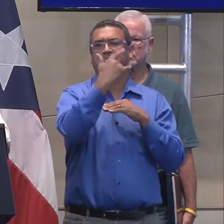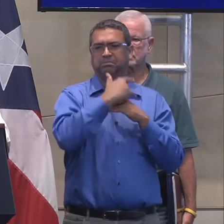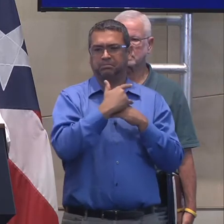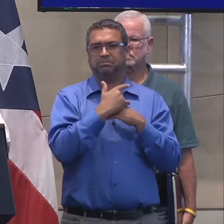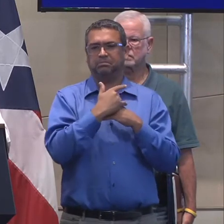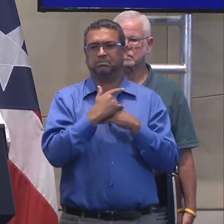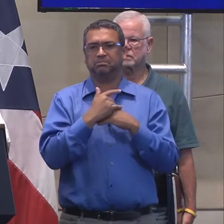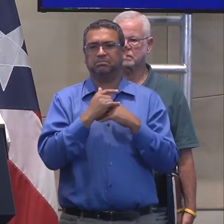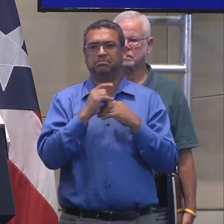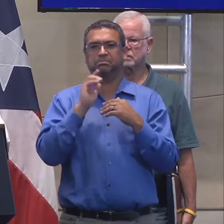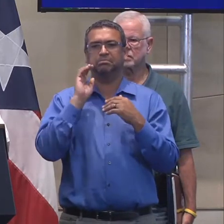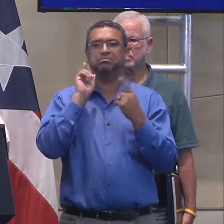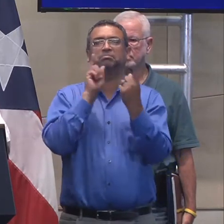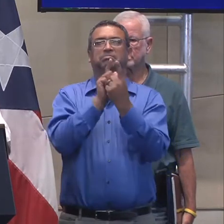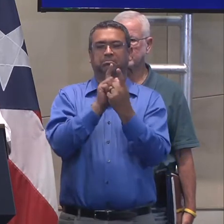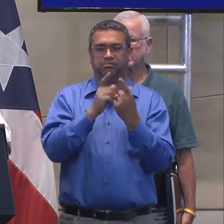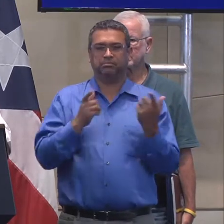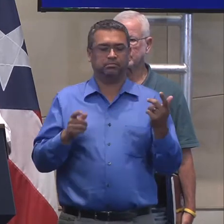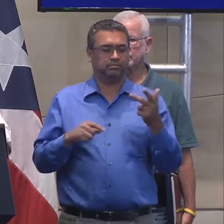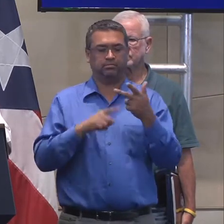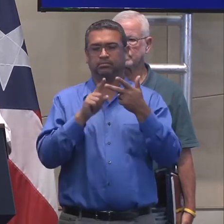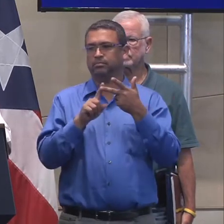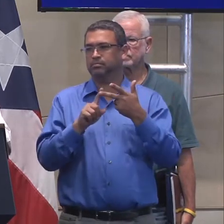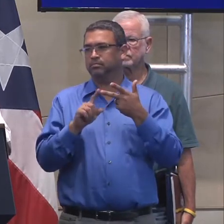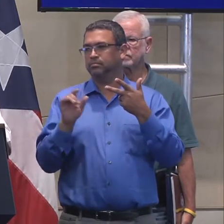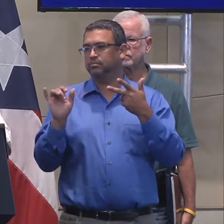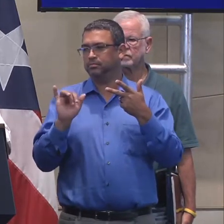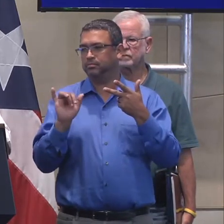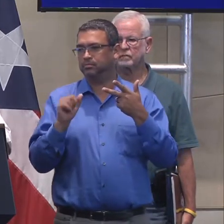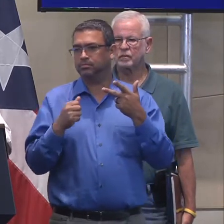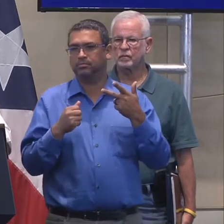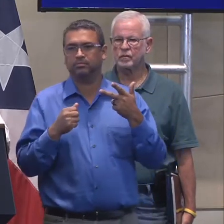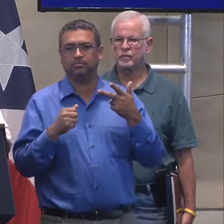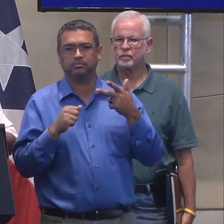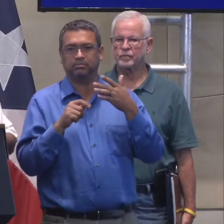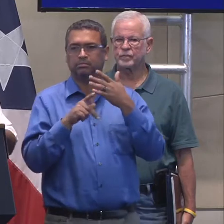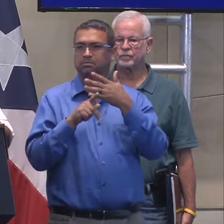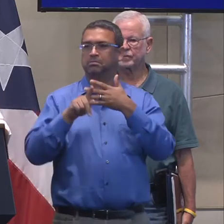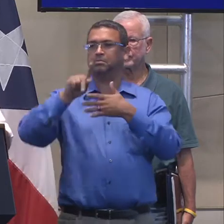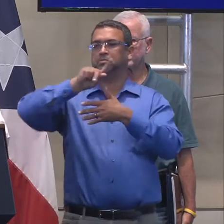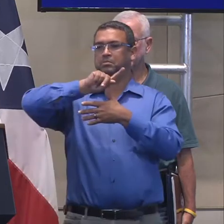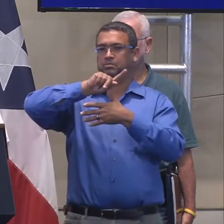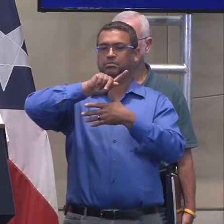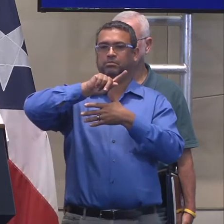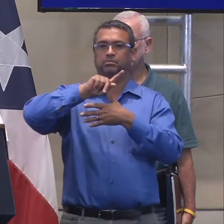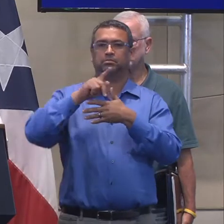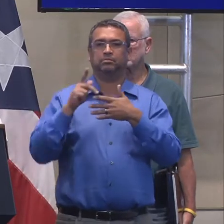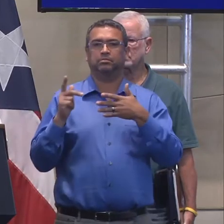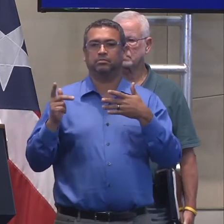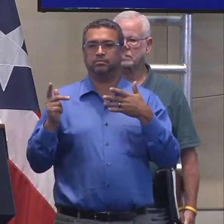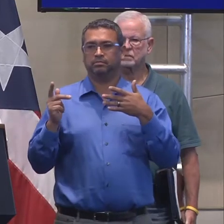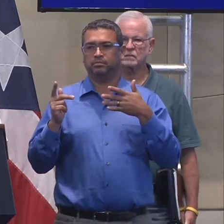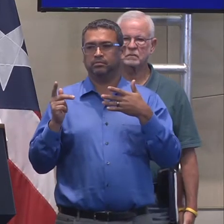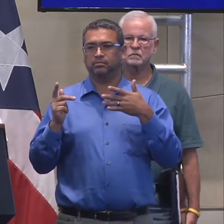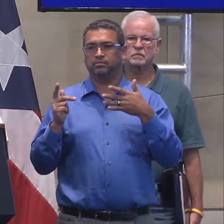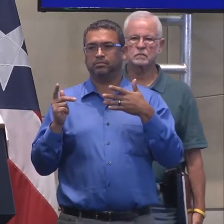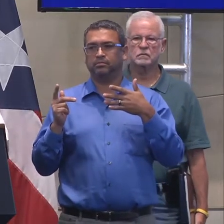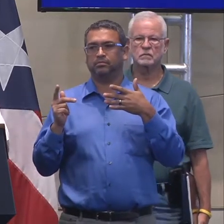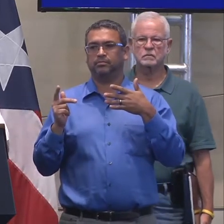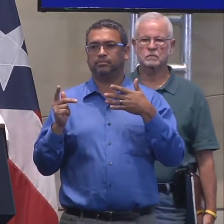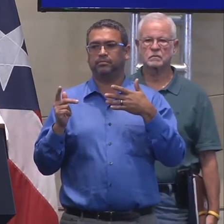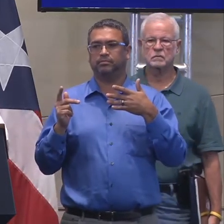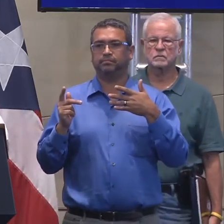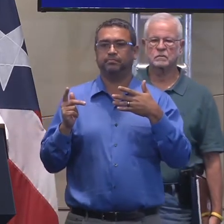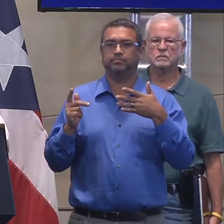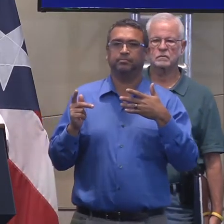Congreso. Y, número tres, lo que siguen siendo, y las nuevas prioridades al plazo de este